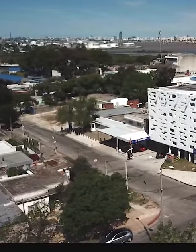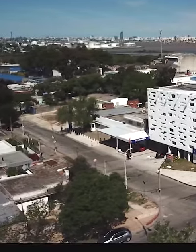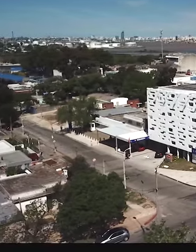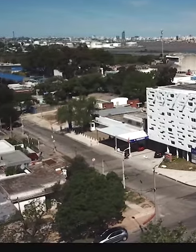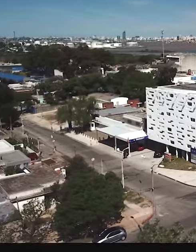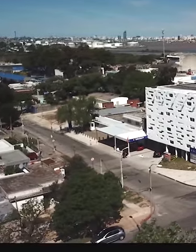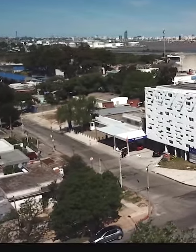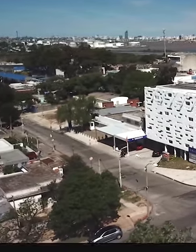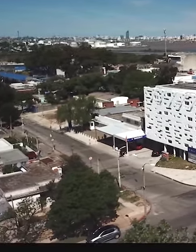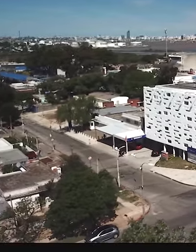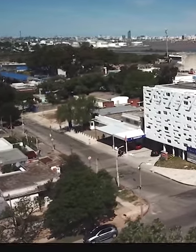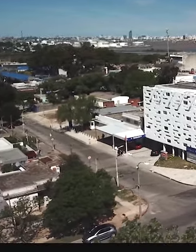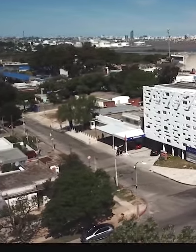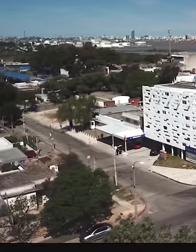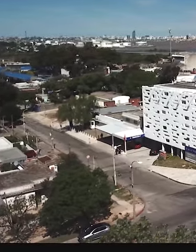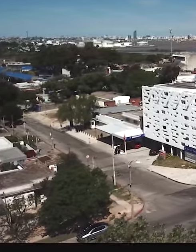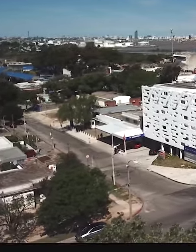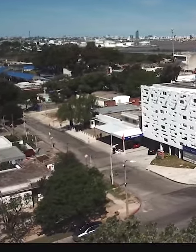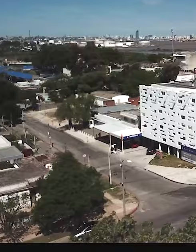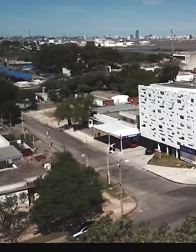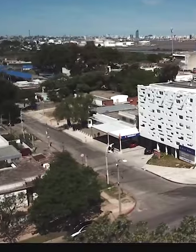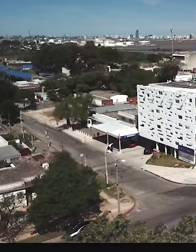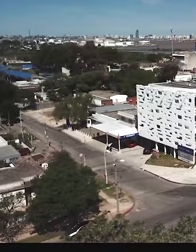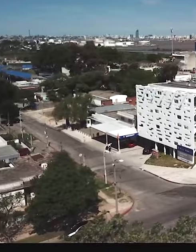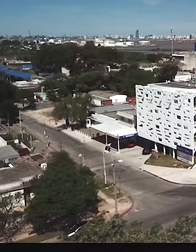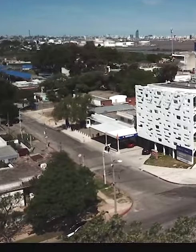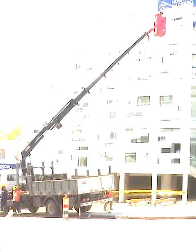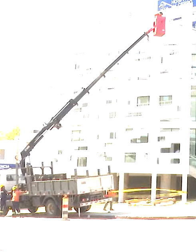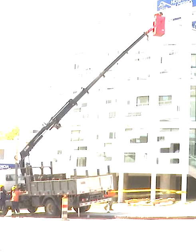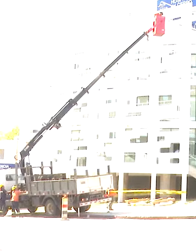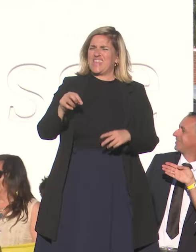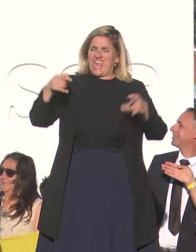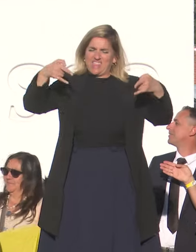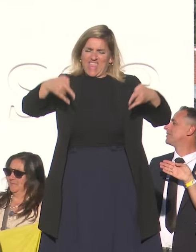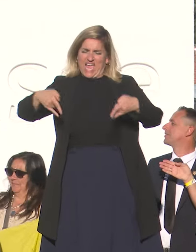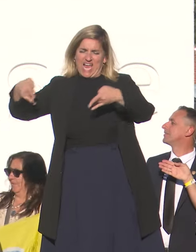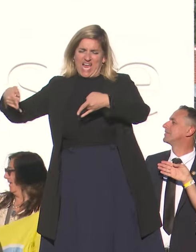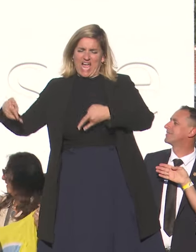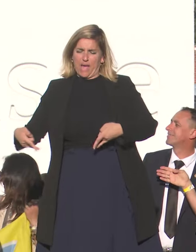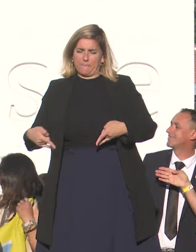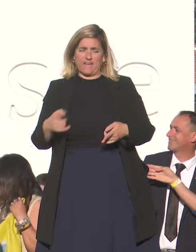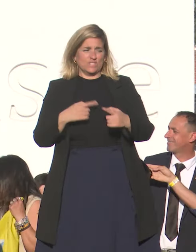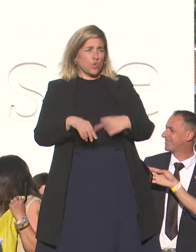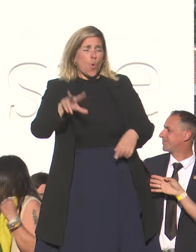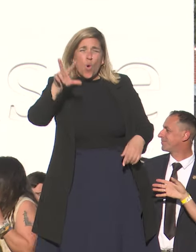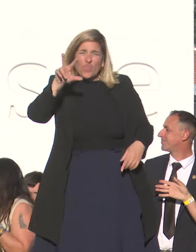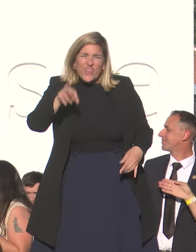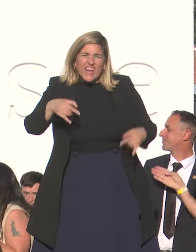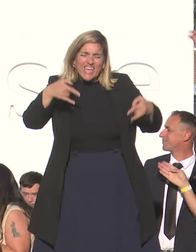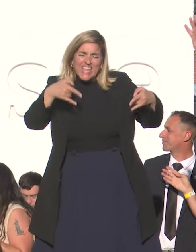en cuatro pisos, contamos con 30 camas, de las cuales 4